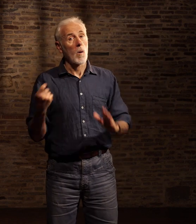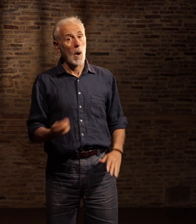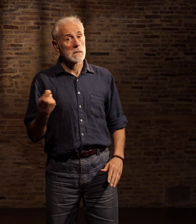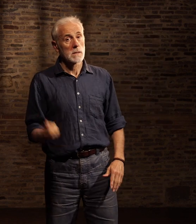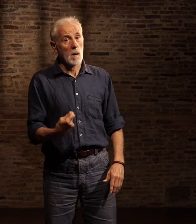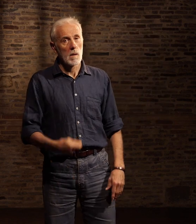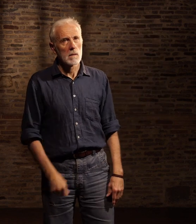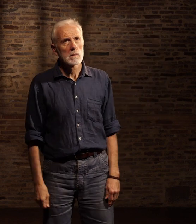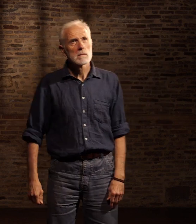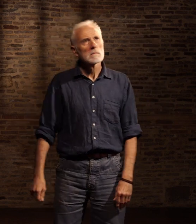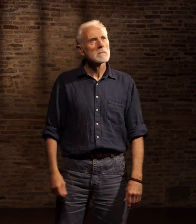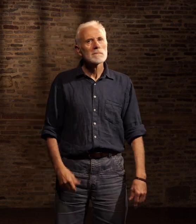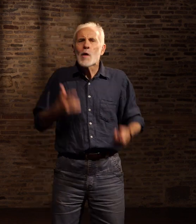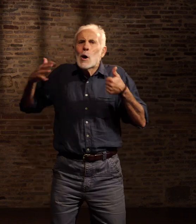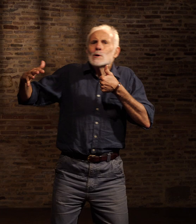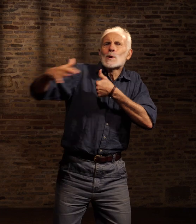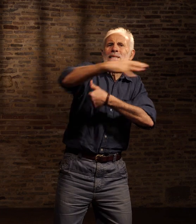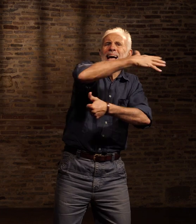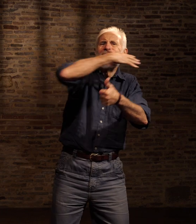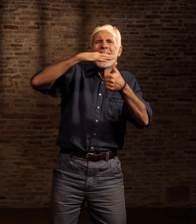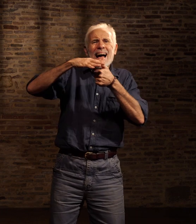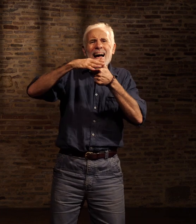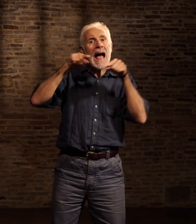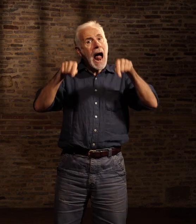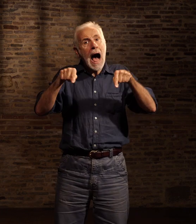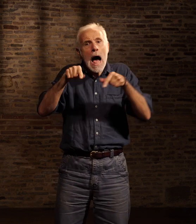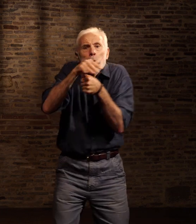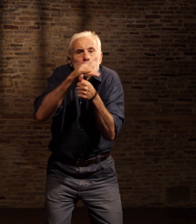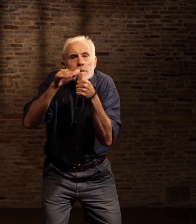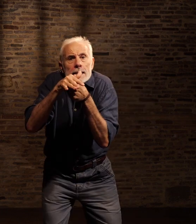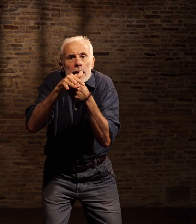Un monde dans le monde Une ville dans la ville